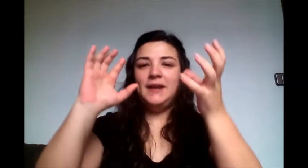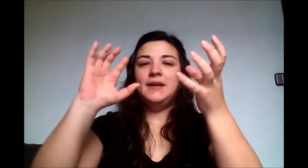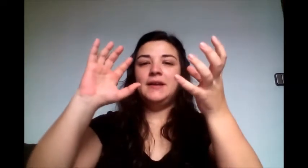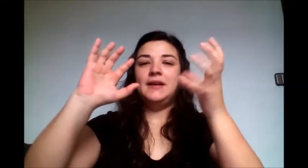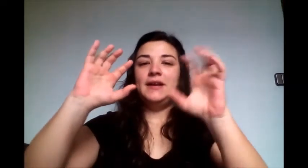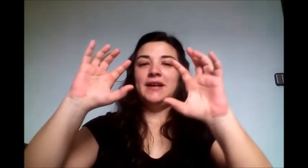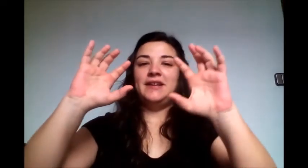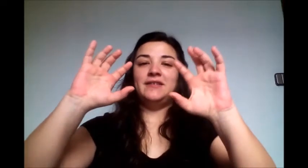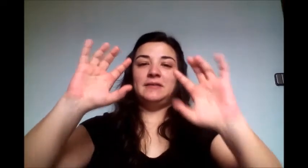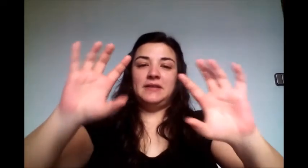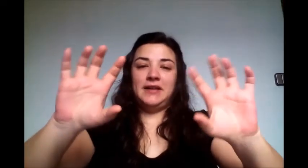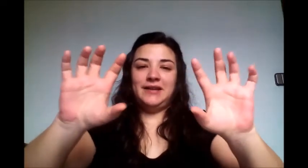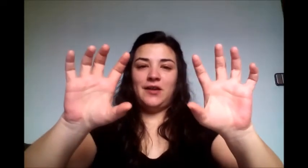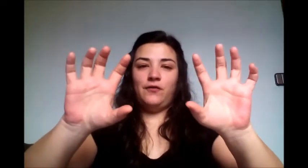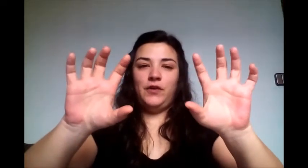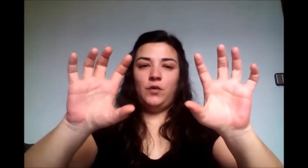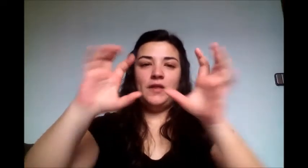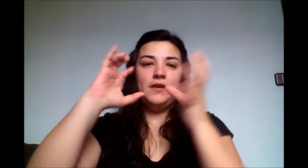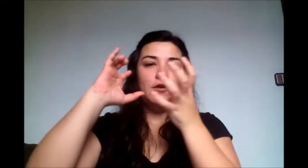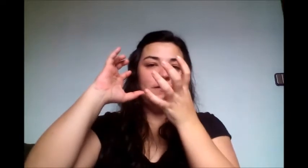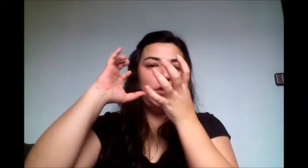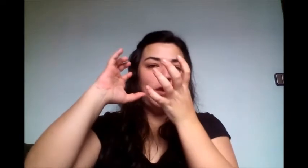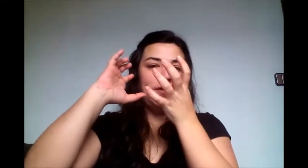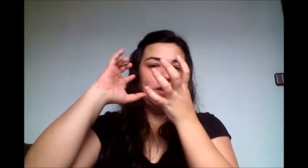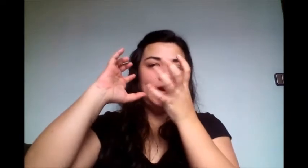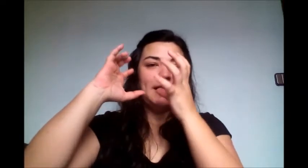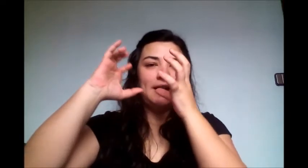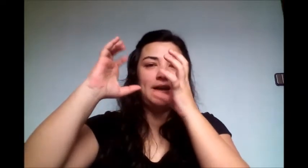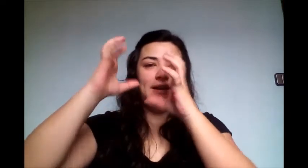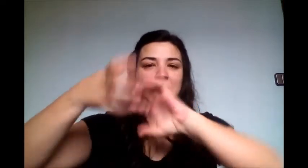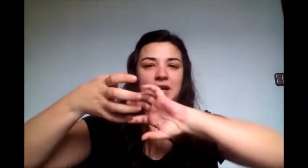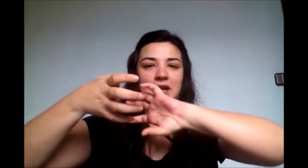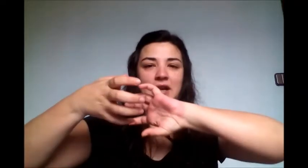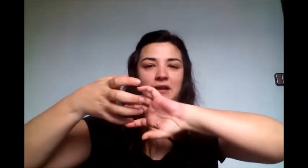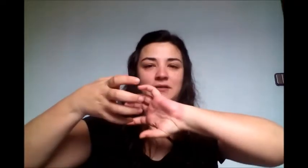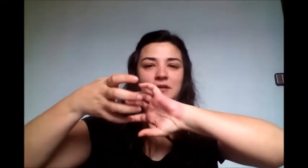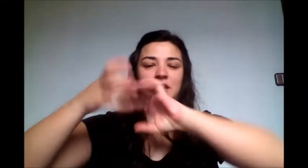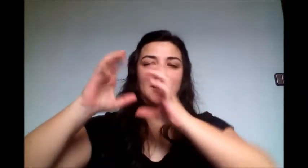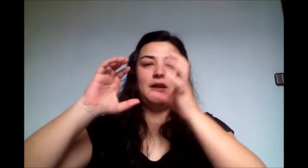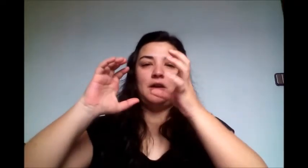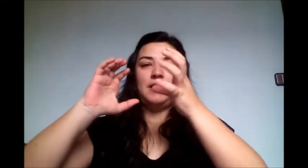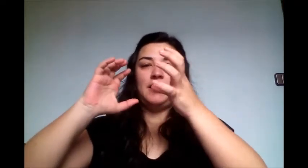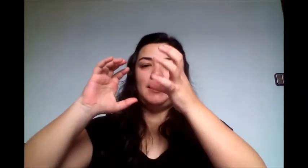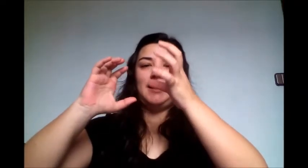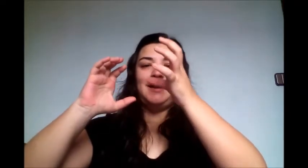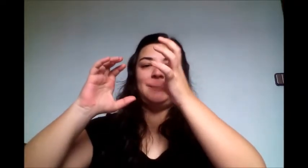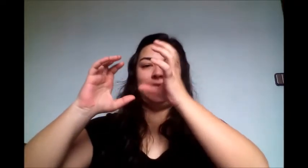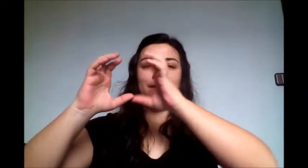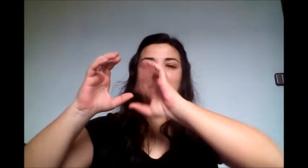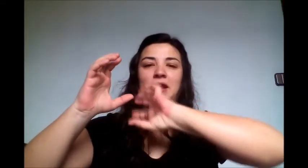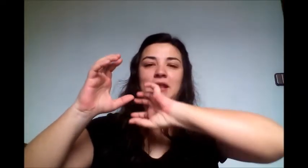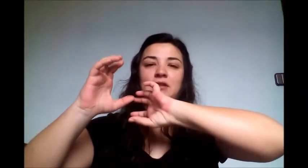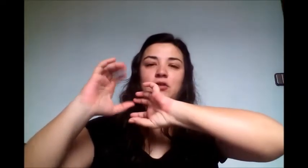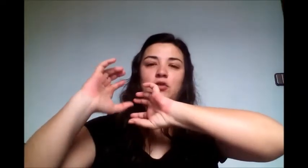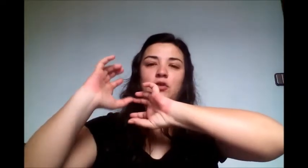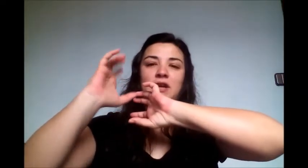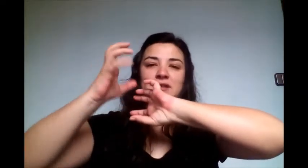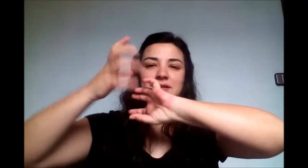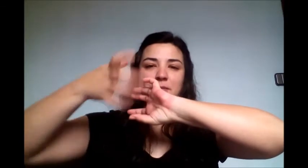vale, es esta configuración, configuración en garra y gira, esta para adentro, esta